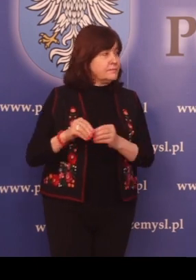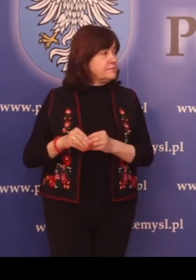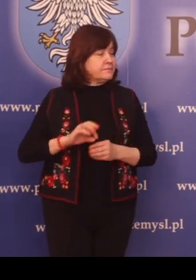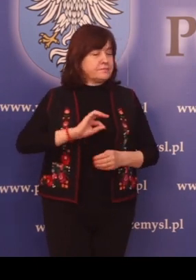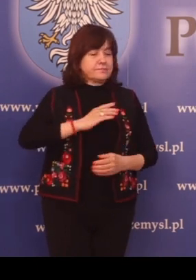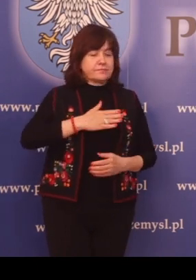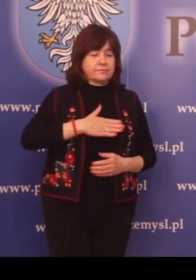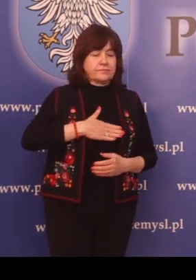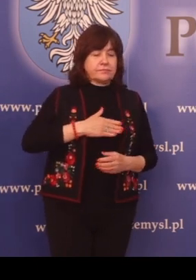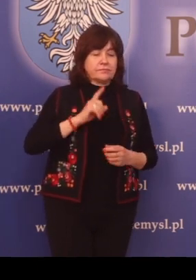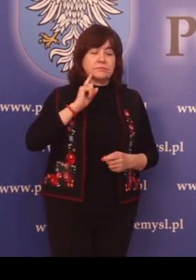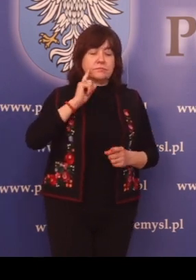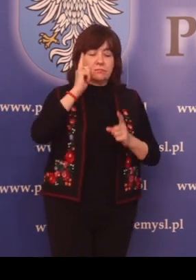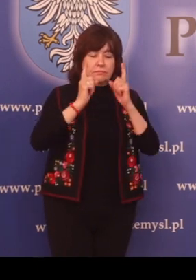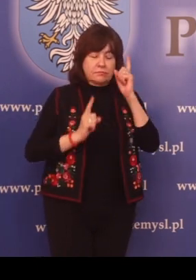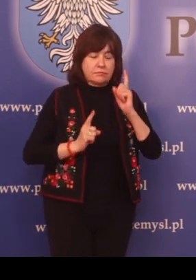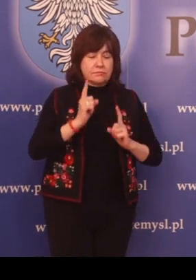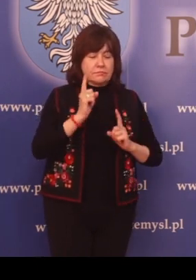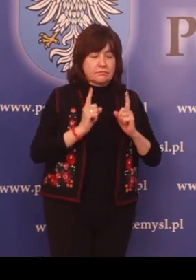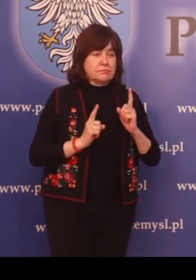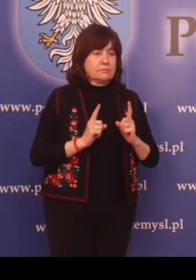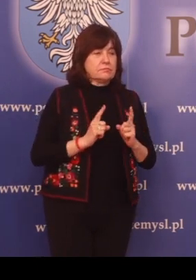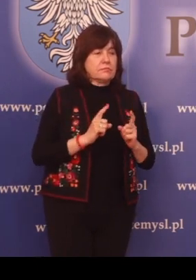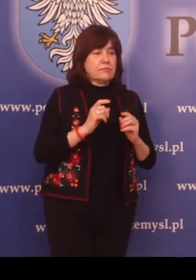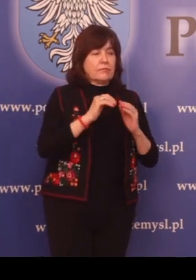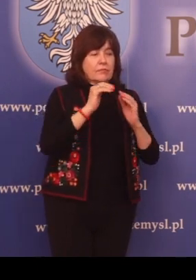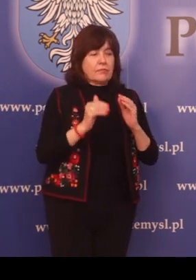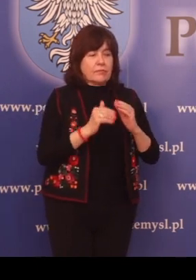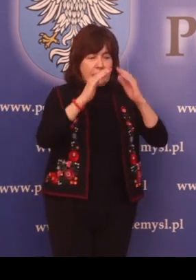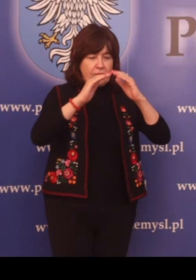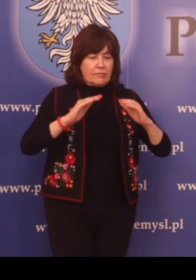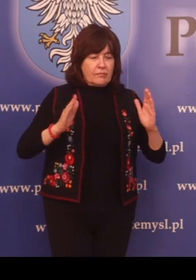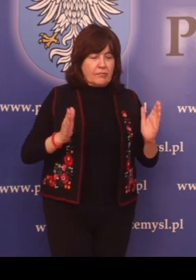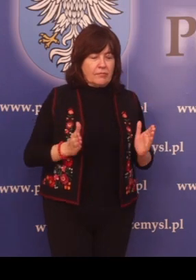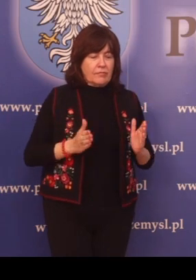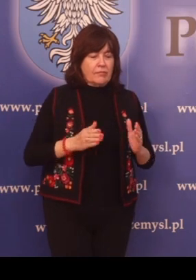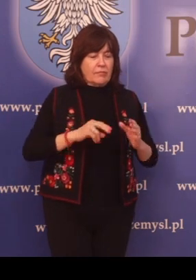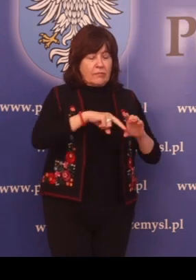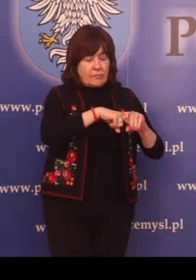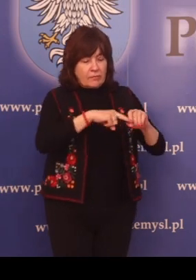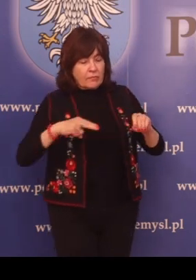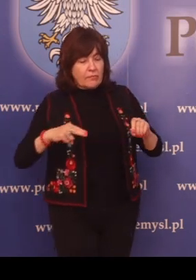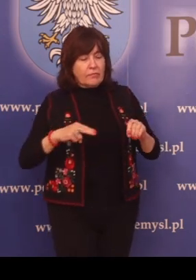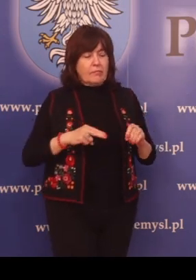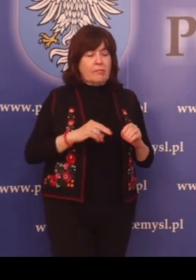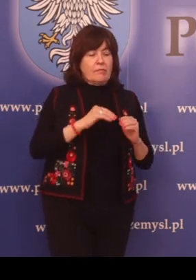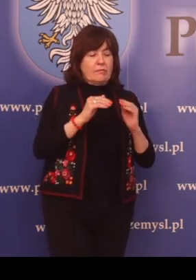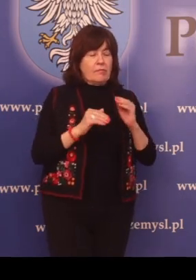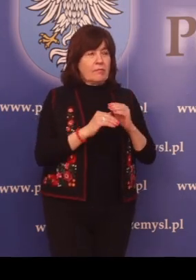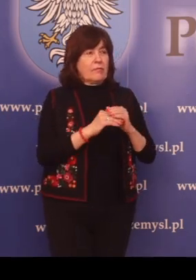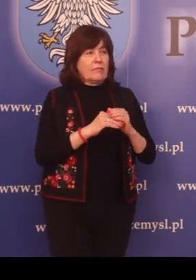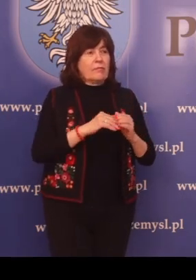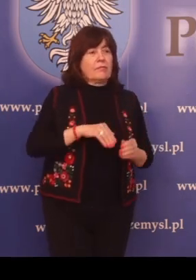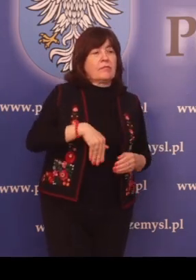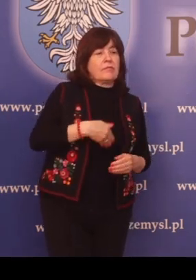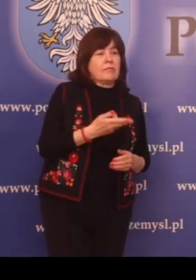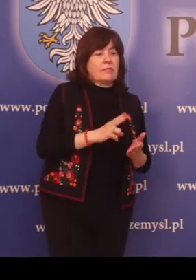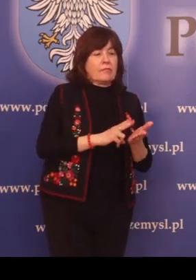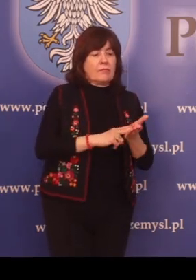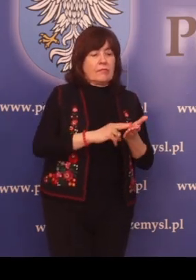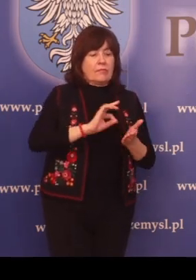przeniesieniu własności działki pod budynkami wyłączonymi spod przekazania na